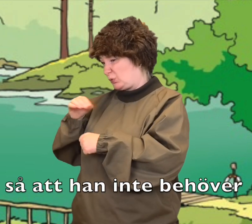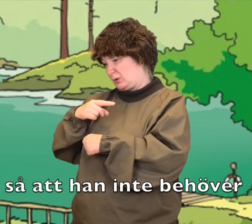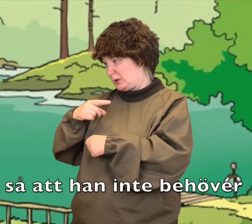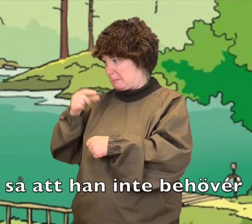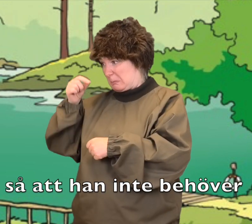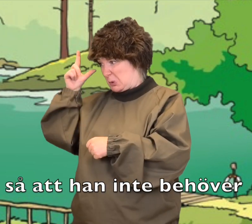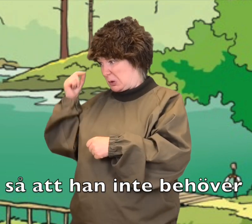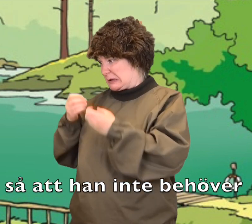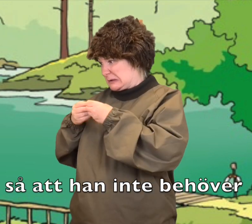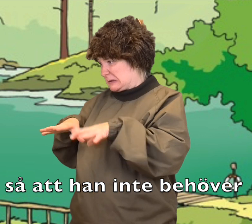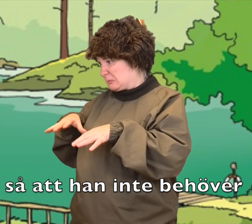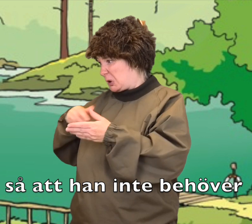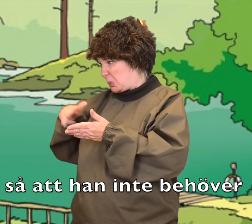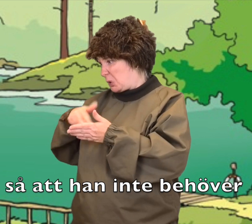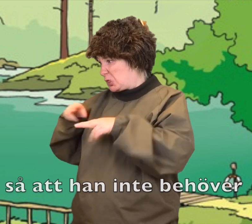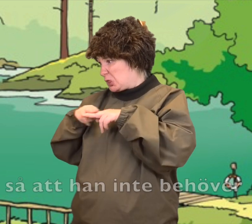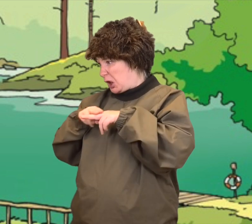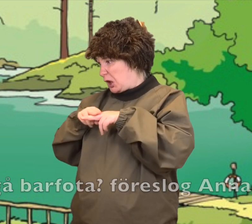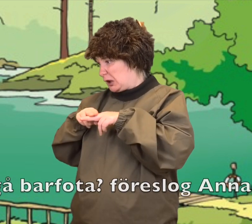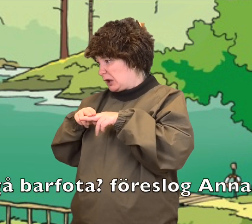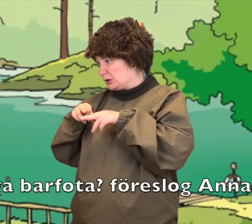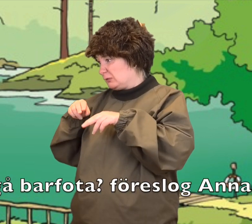gå barfota, föreslog Anna.